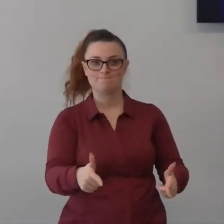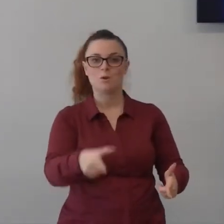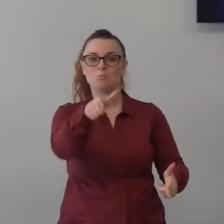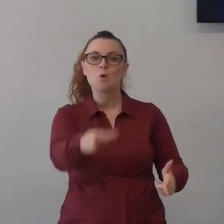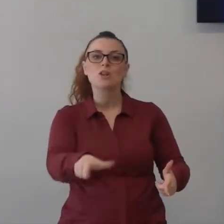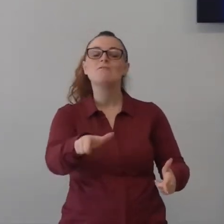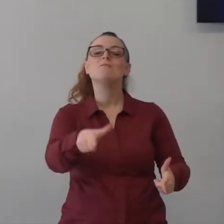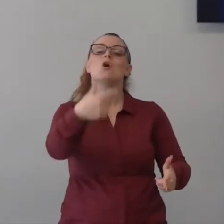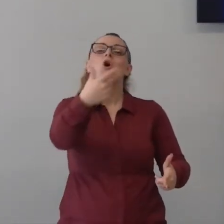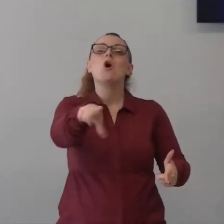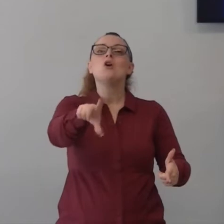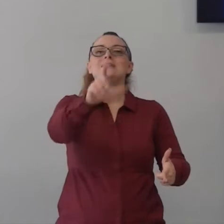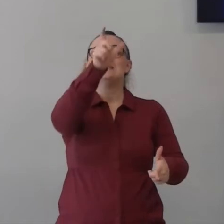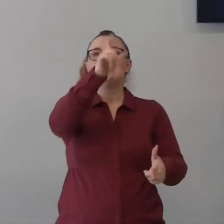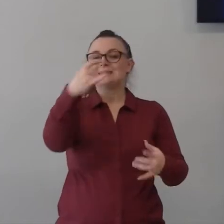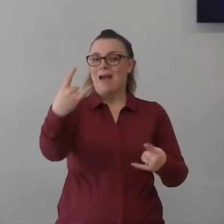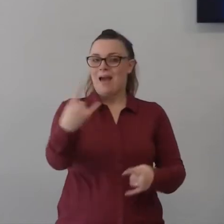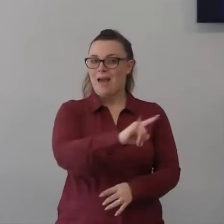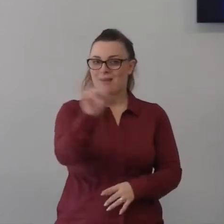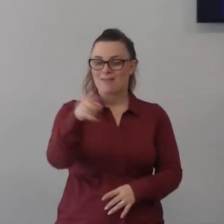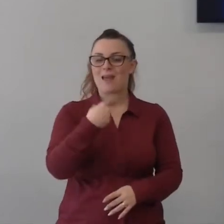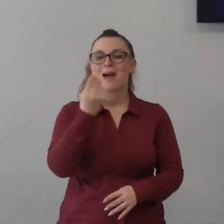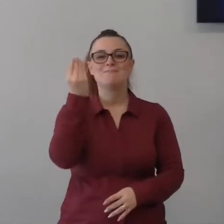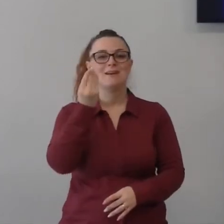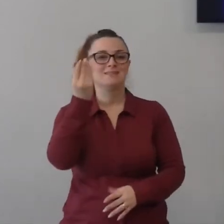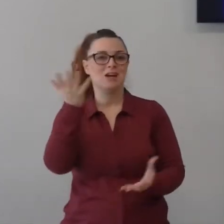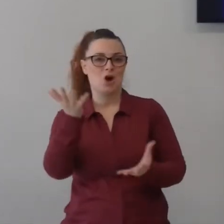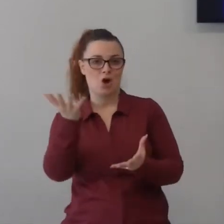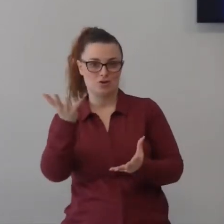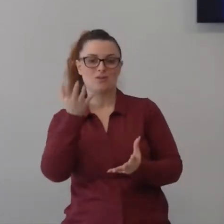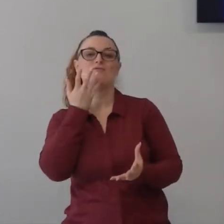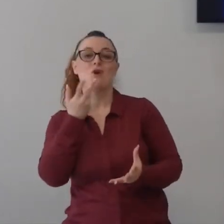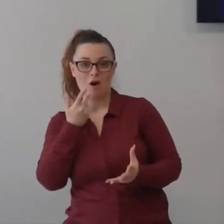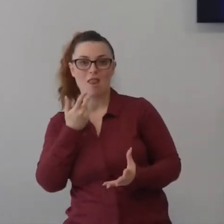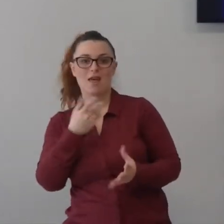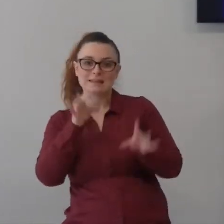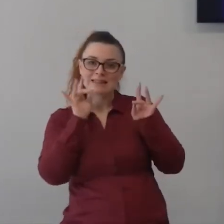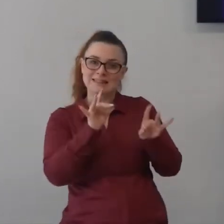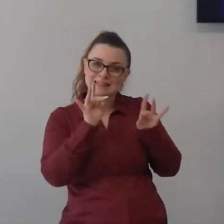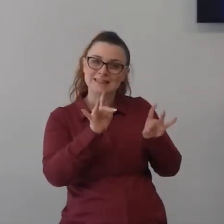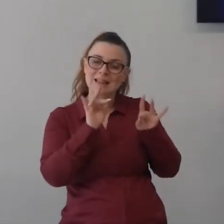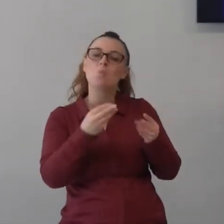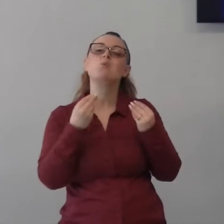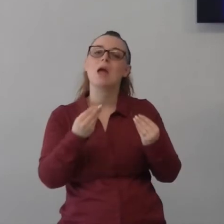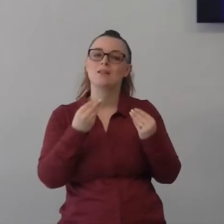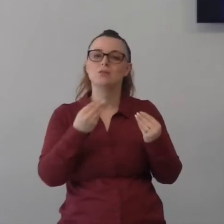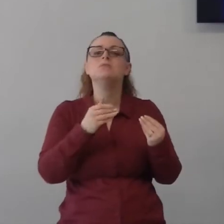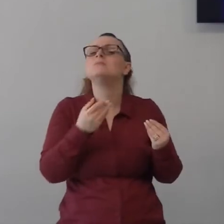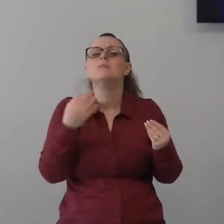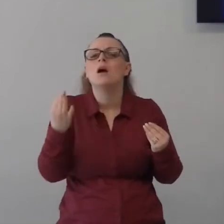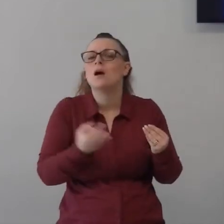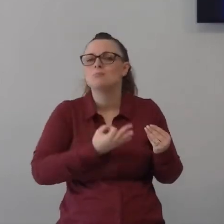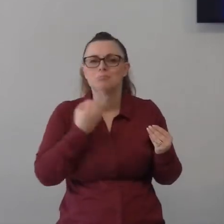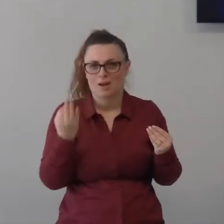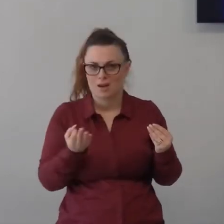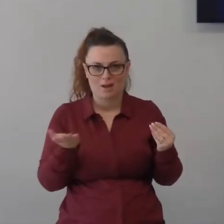i credenti non soltanto quando stanno facendo il lavoro di Gesù quando stanno testimoniando Gesù ma in ogni momento